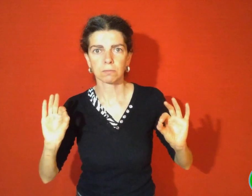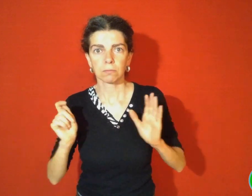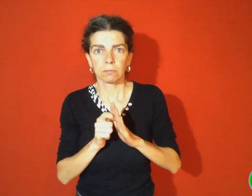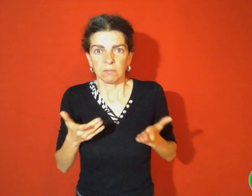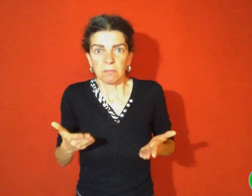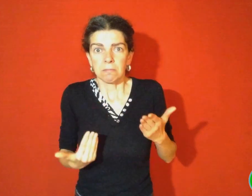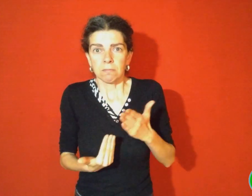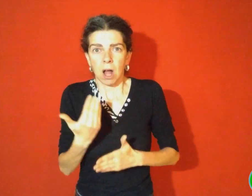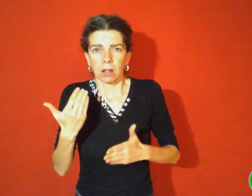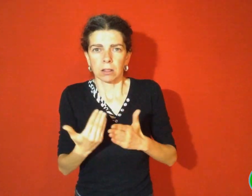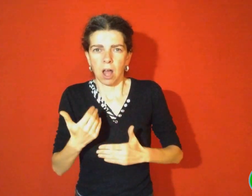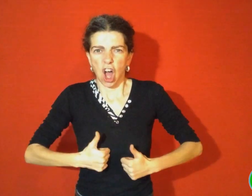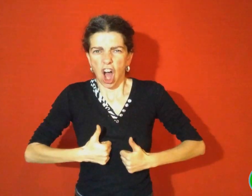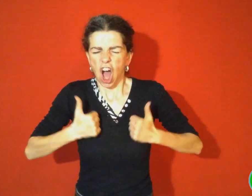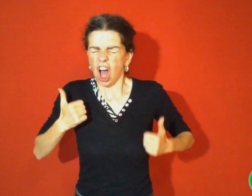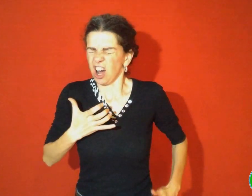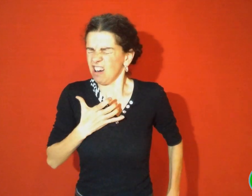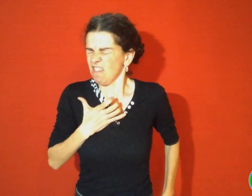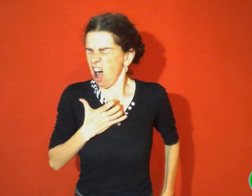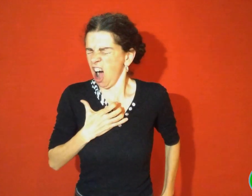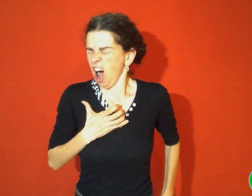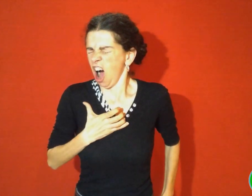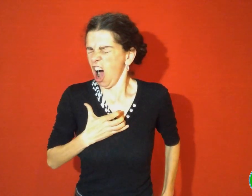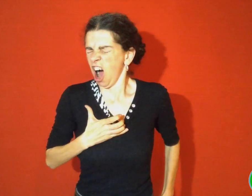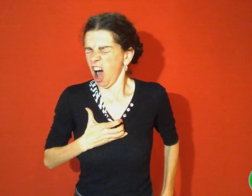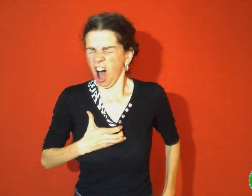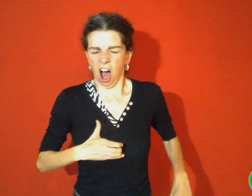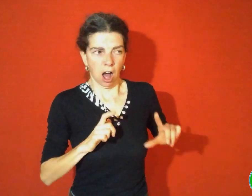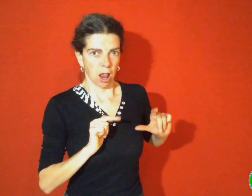Ce matin-là, l'ogre rôdait dans la région, plus affamé que jamais.